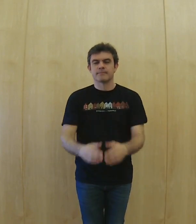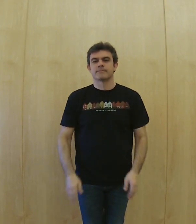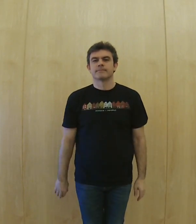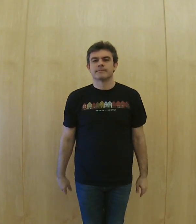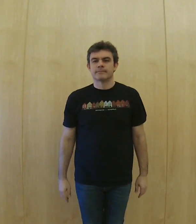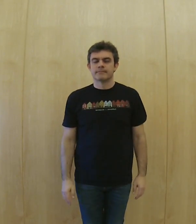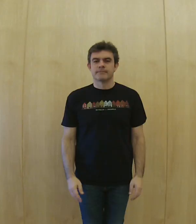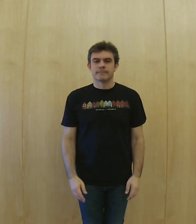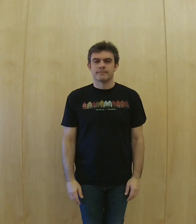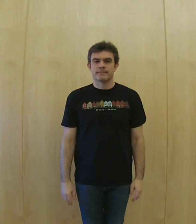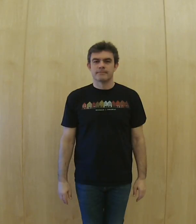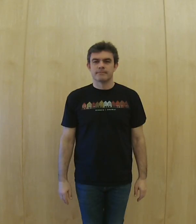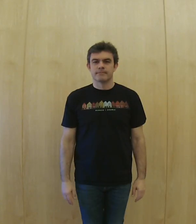amigo intent,